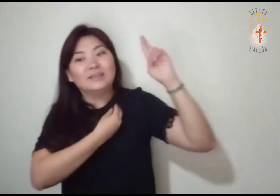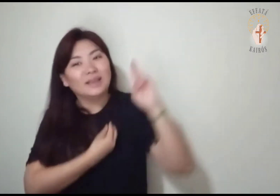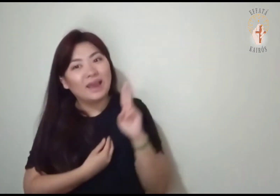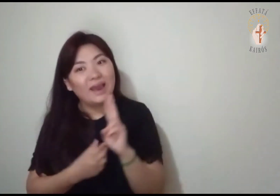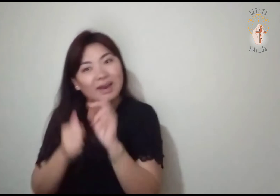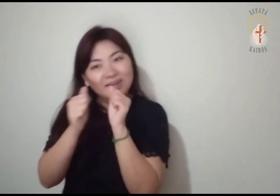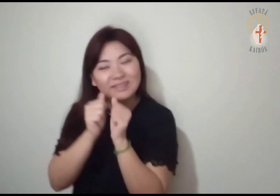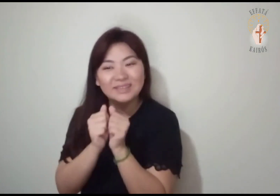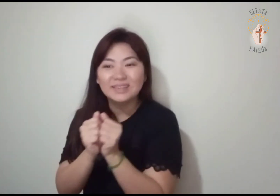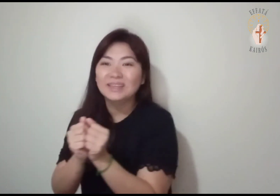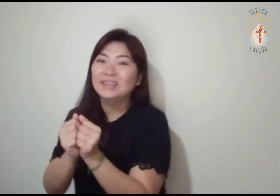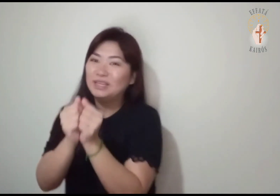reunido